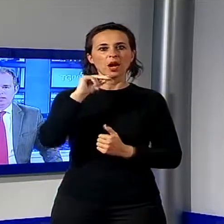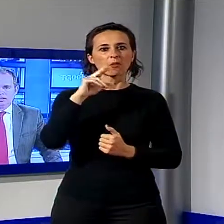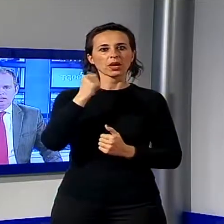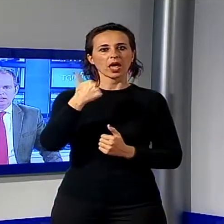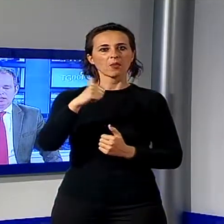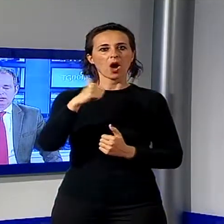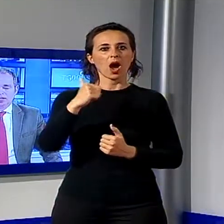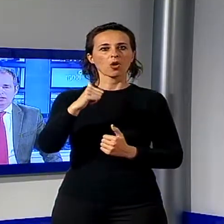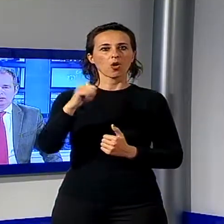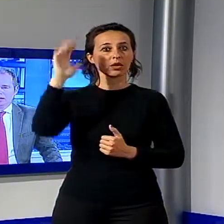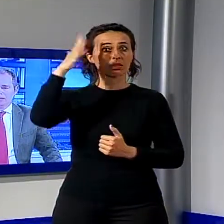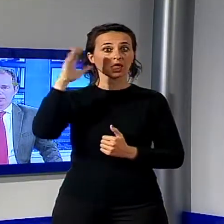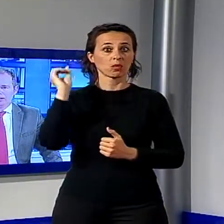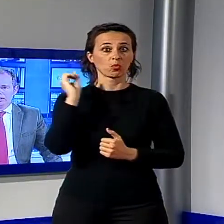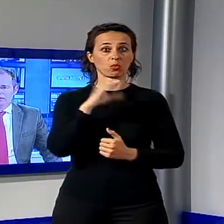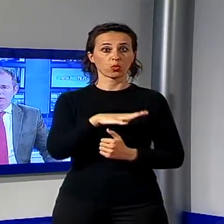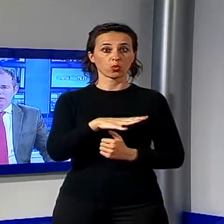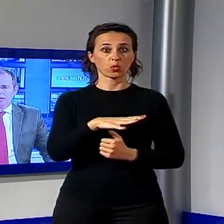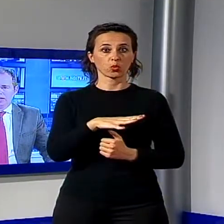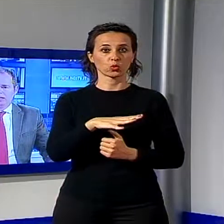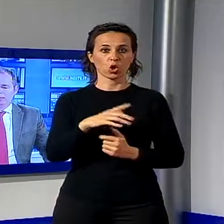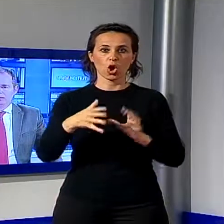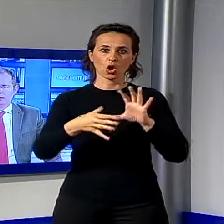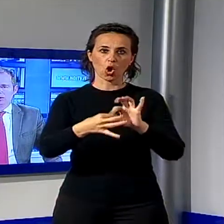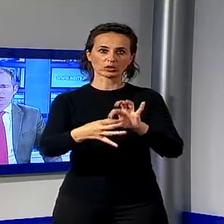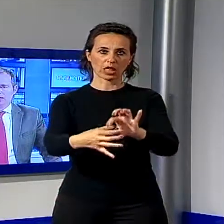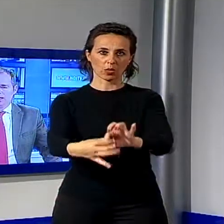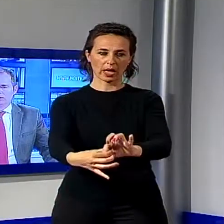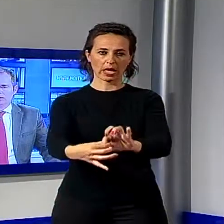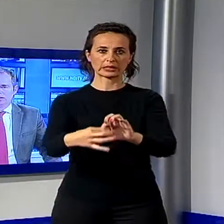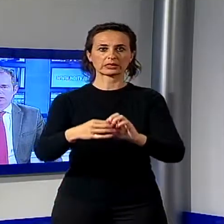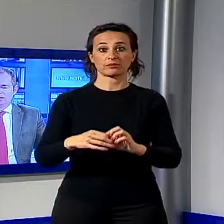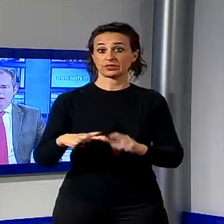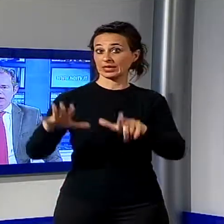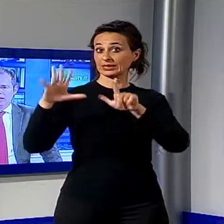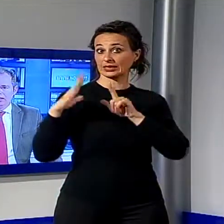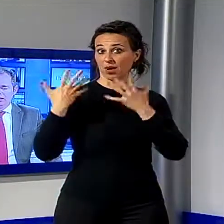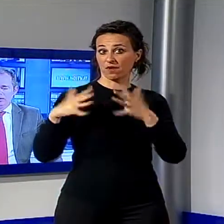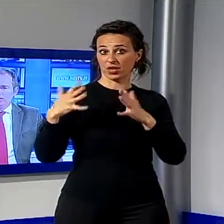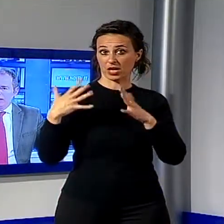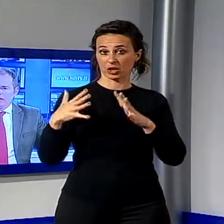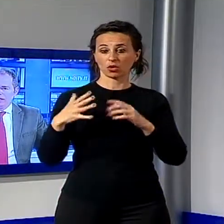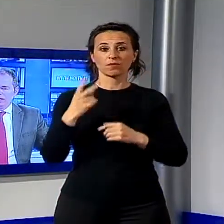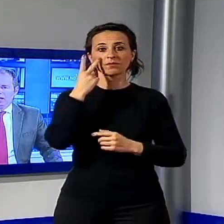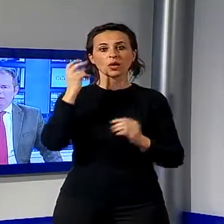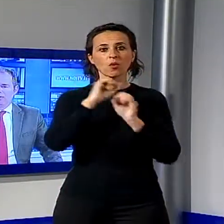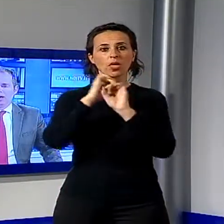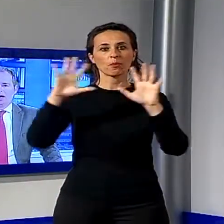dell'ondata di maltempo che si è verificata anche in provincia di Lucca la scorsa settimana. Con le immagini andiamo a